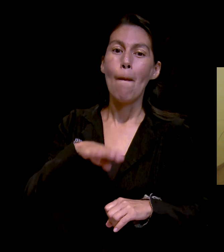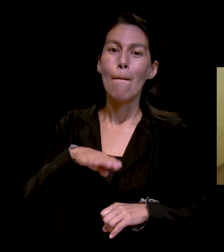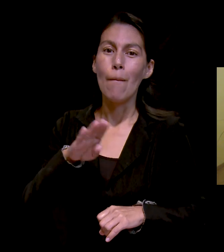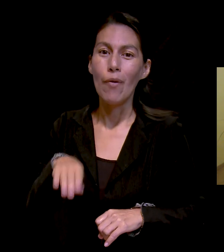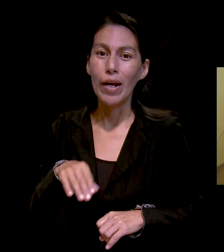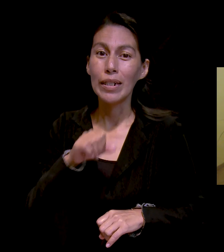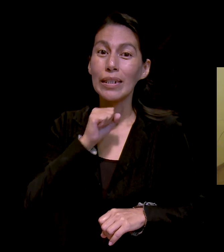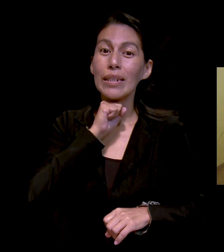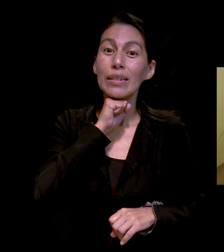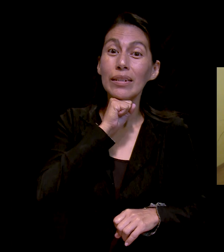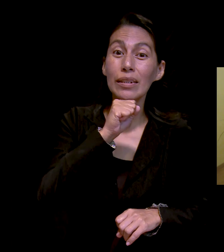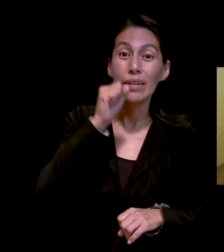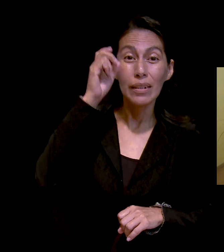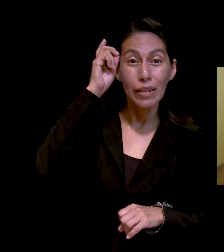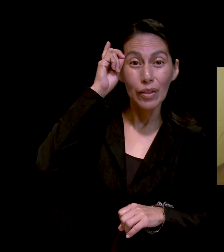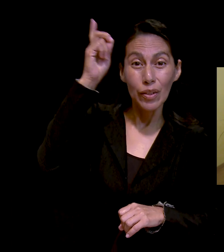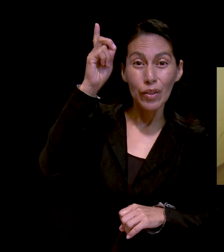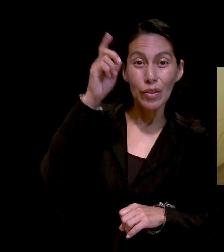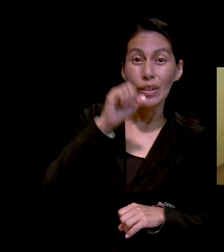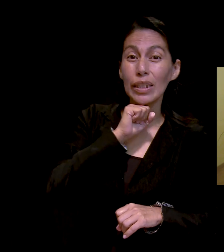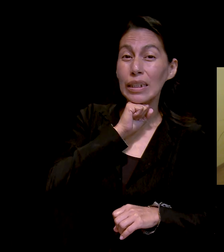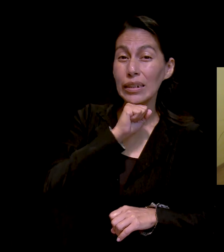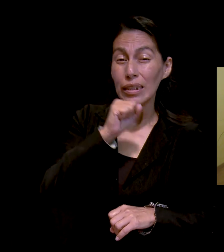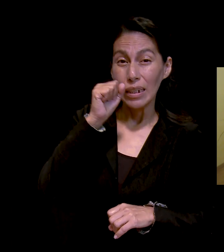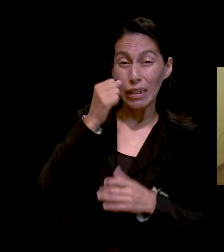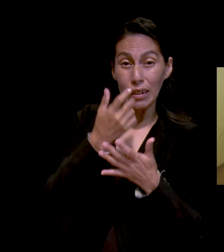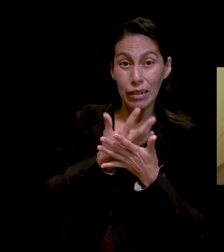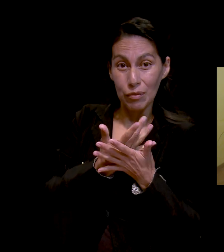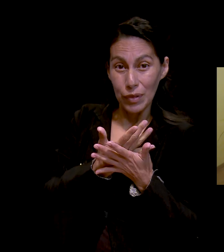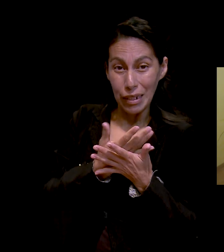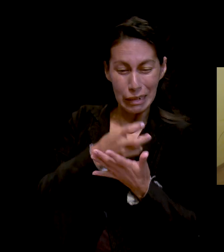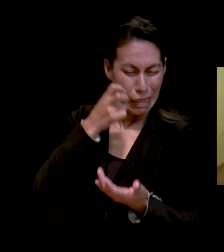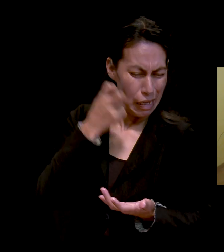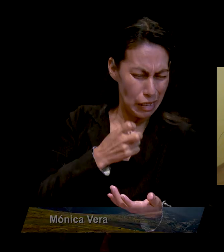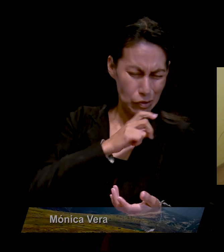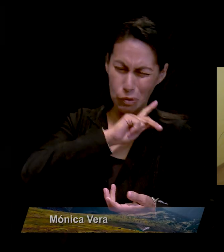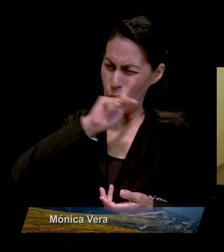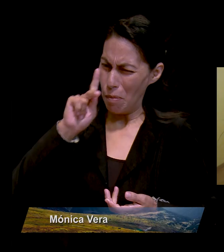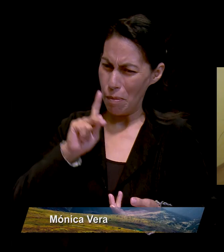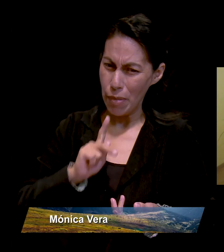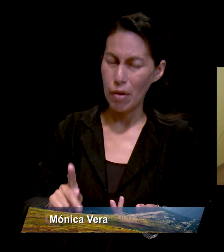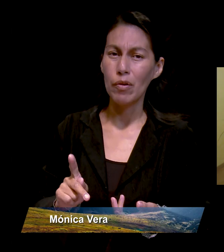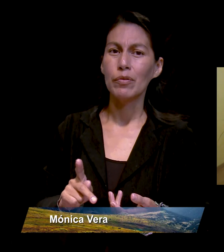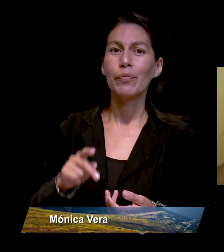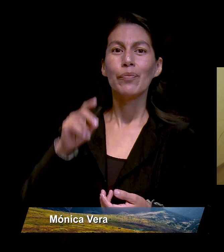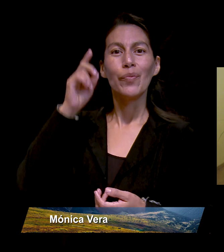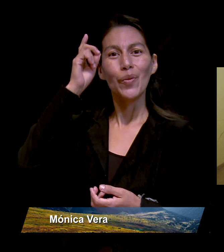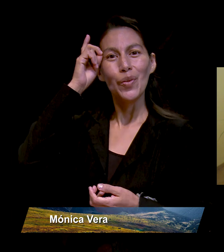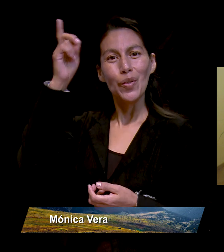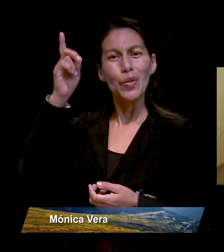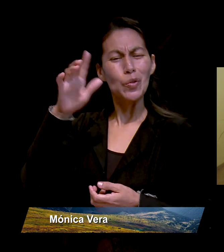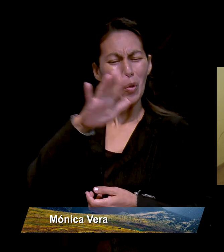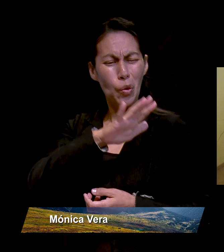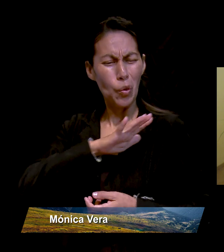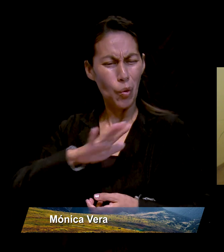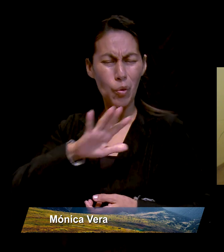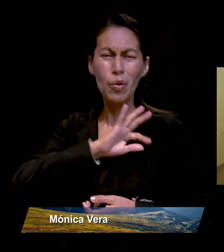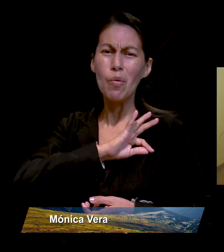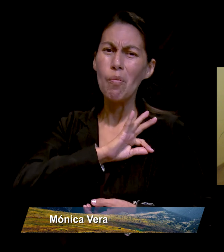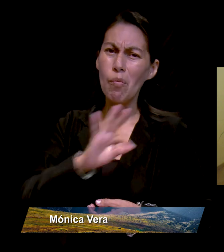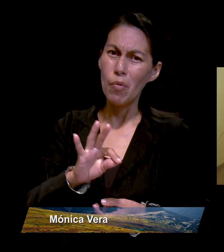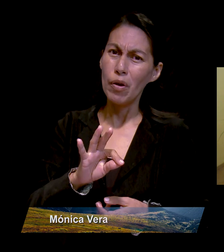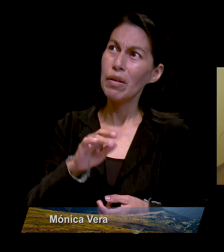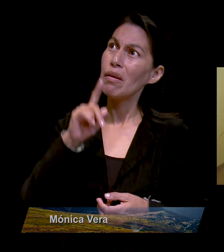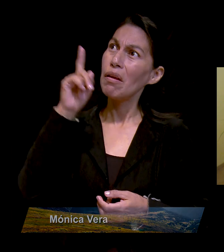sin Dios y sin esperanza. Eso es lo peor que puede pasarnos. Pues el Dios de lo imposible